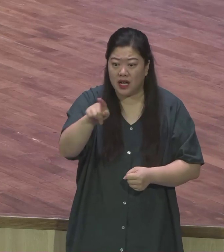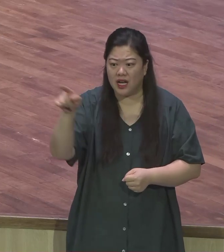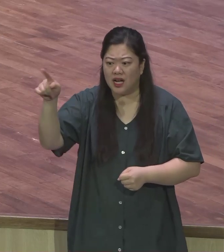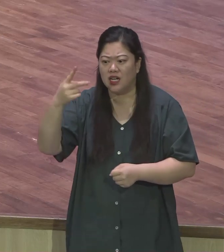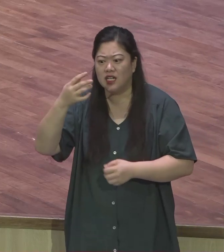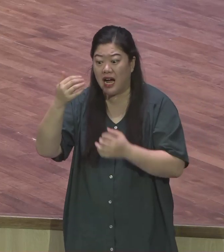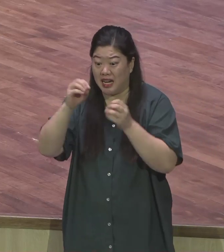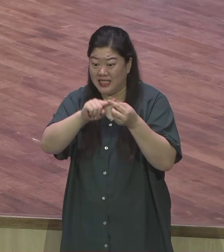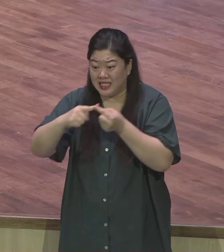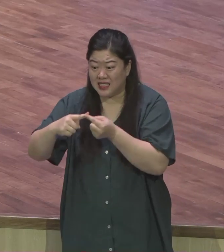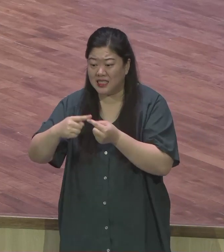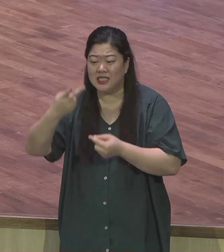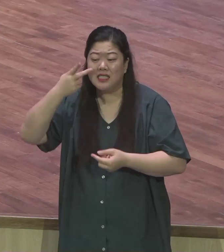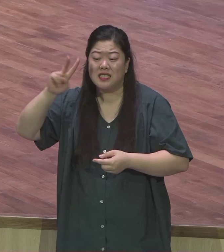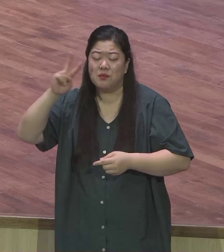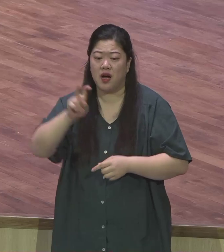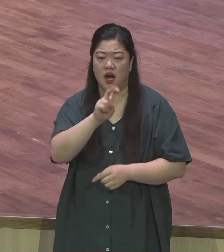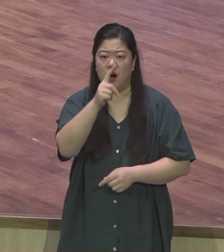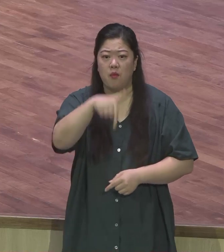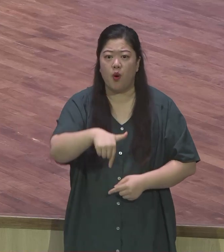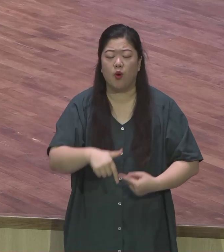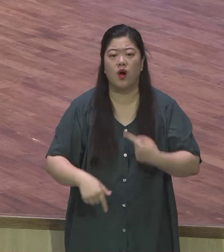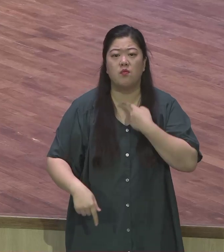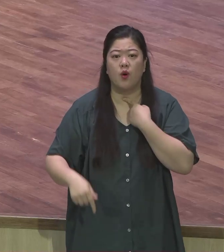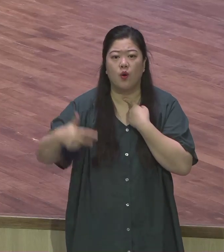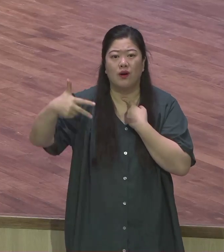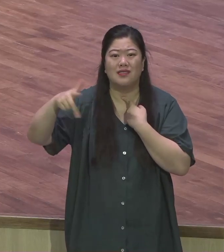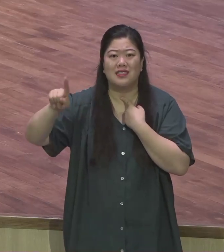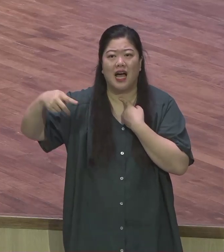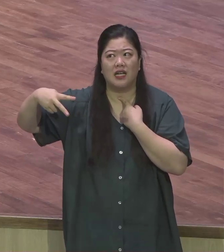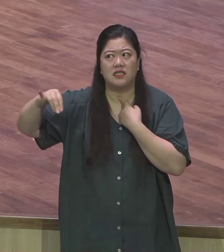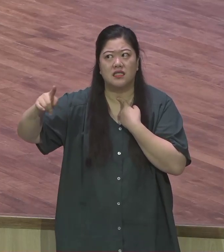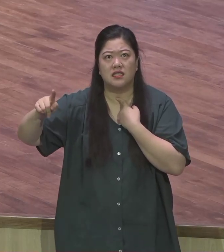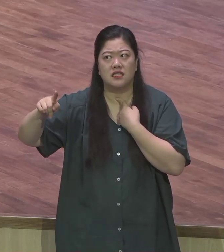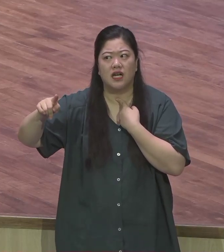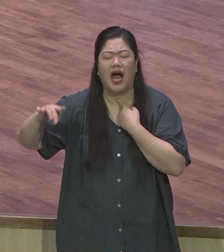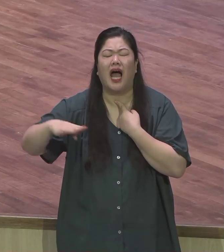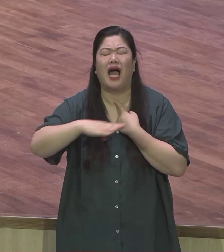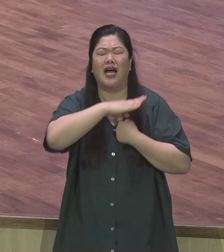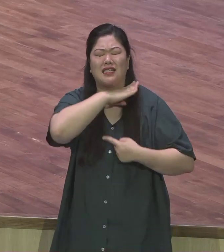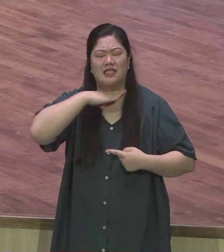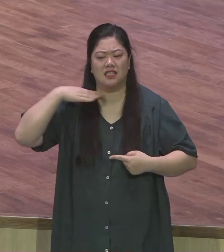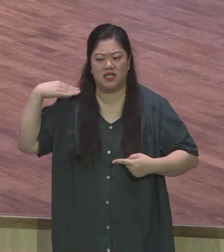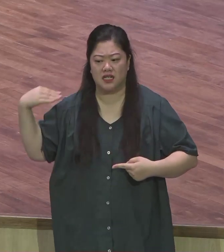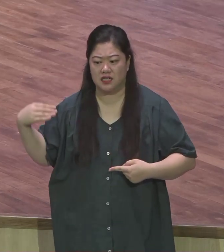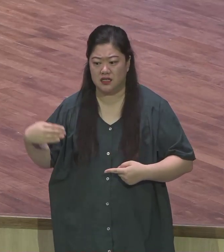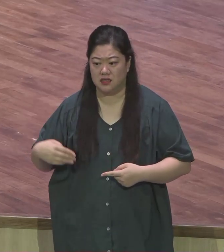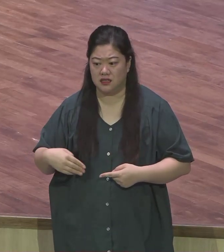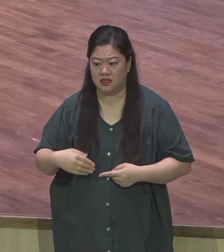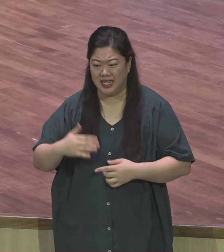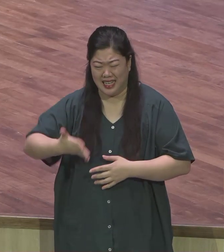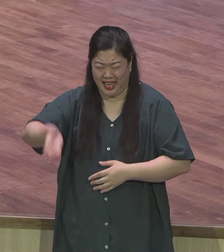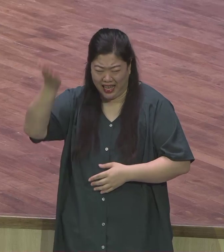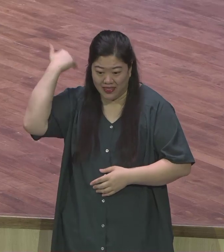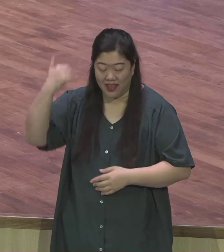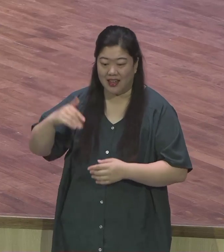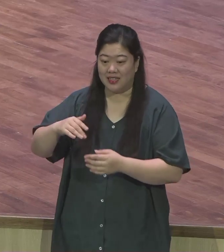나도요 나도요 할 것 같습니다 우리 단임 목사님께서는 한 주간 미국 LA에서 알리우